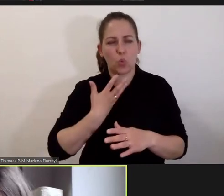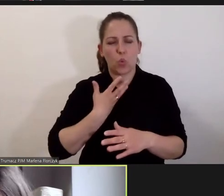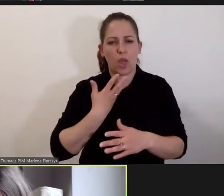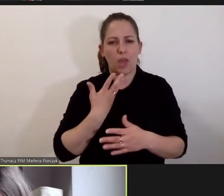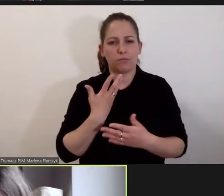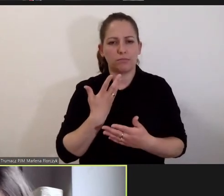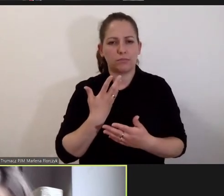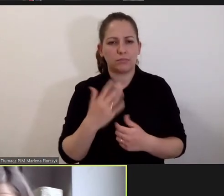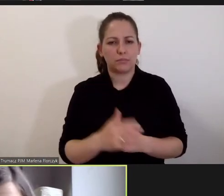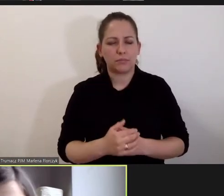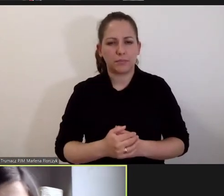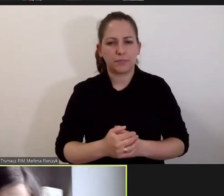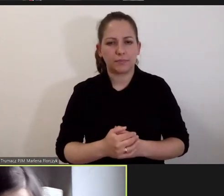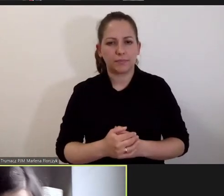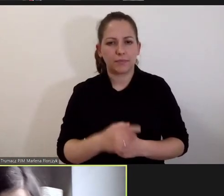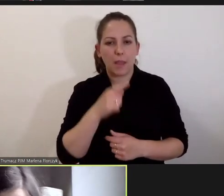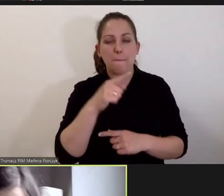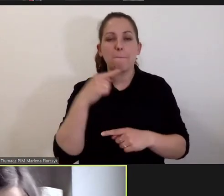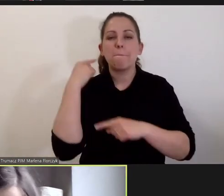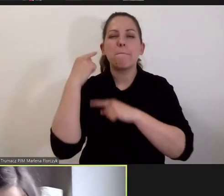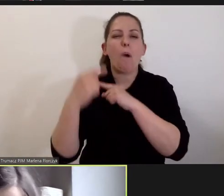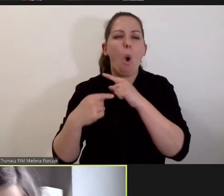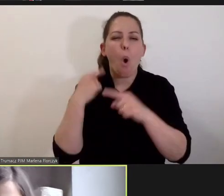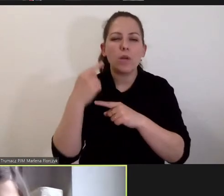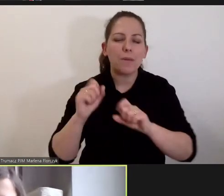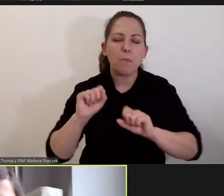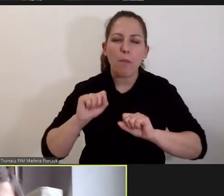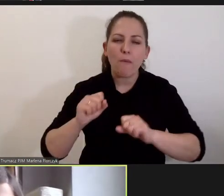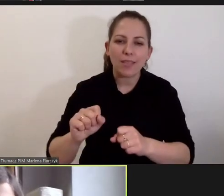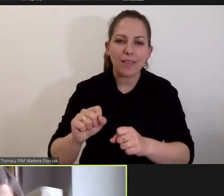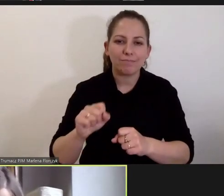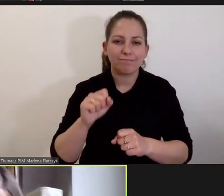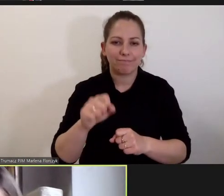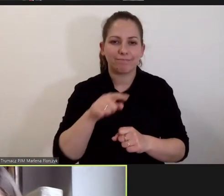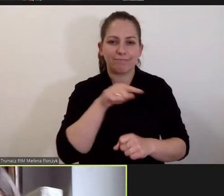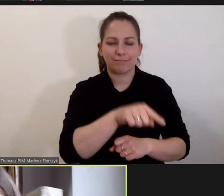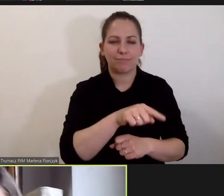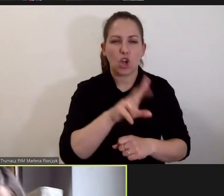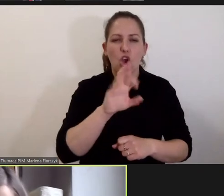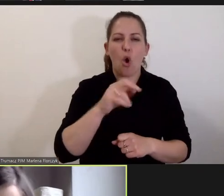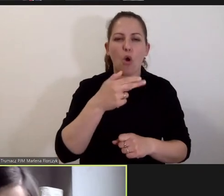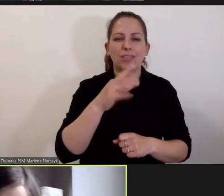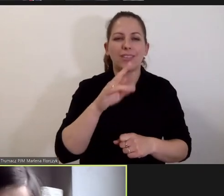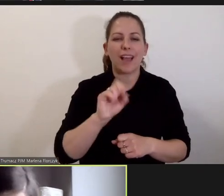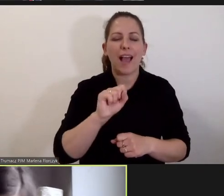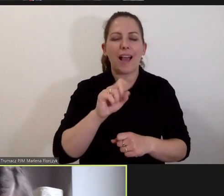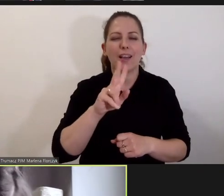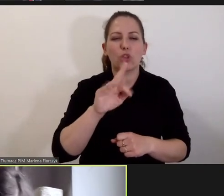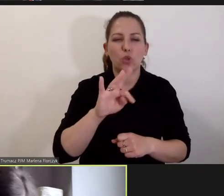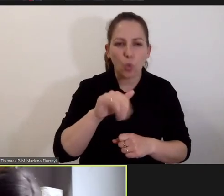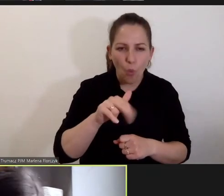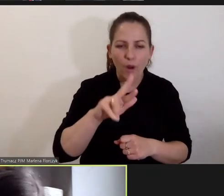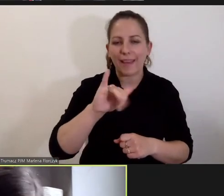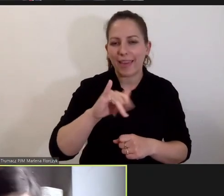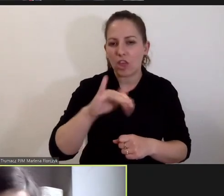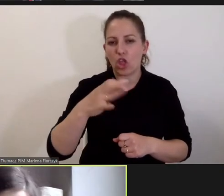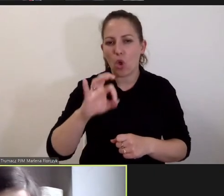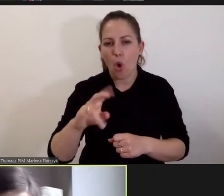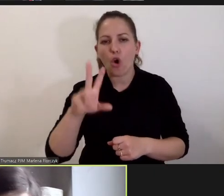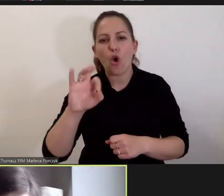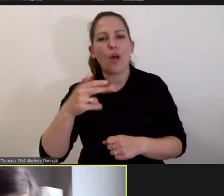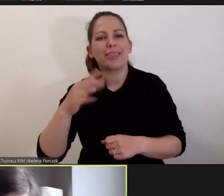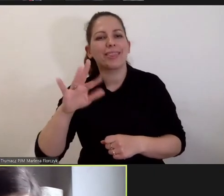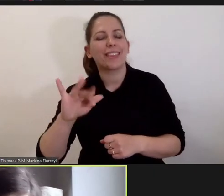to postępowanie kontradyktoryjno-kontynentalne, jakie ma